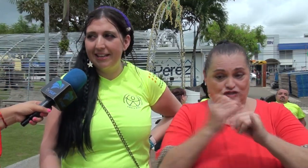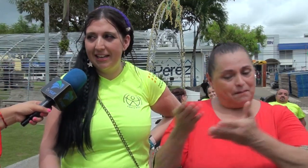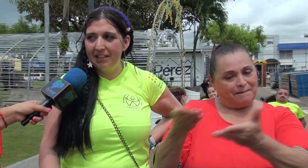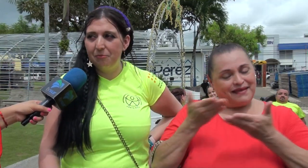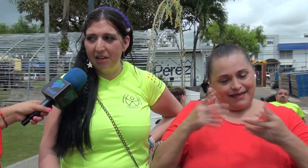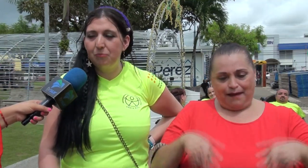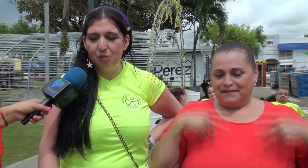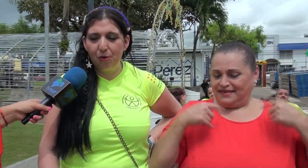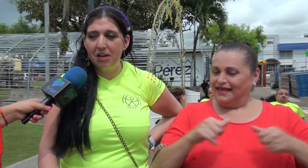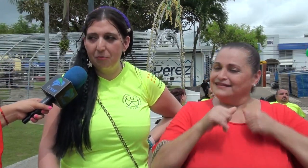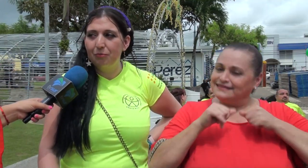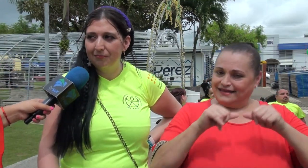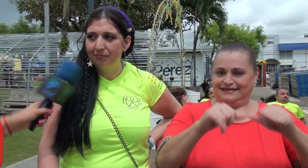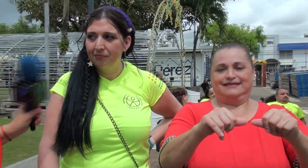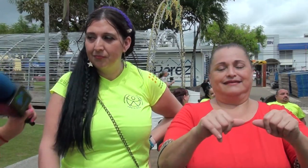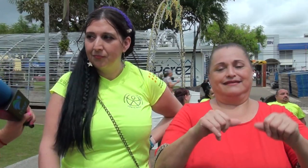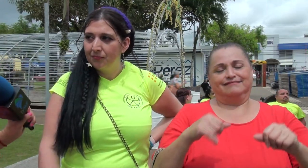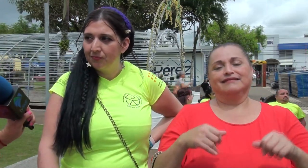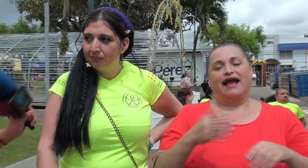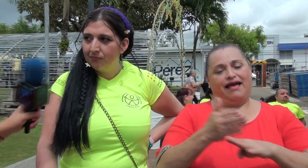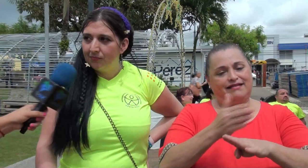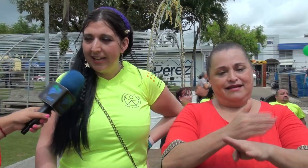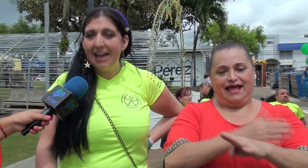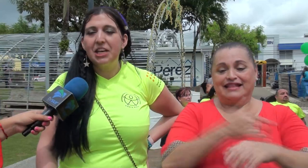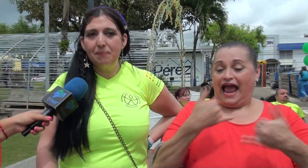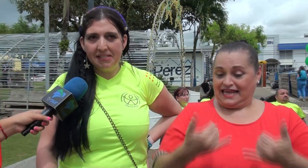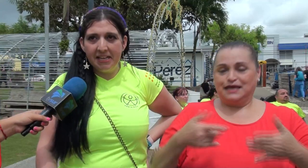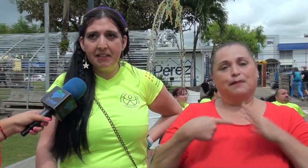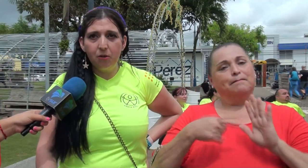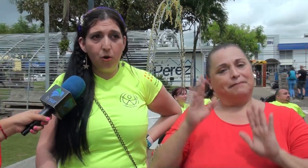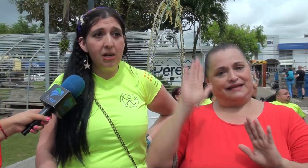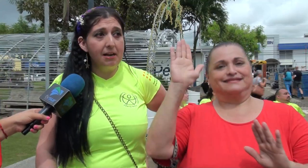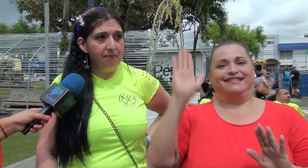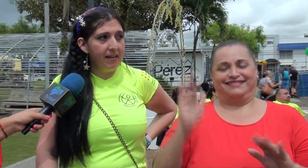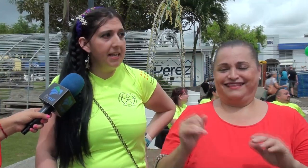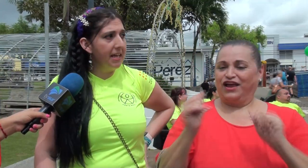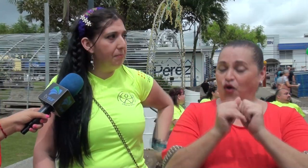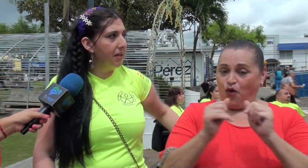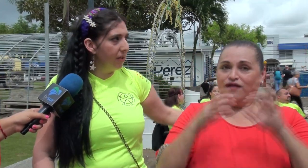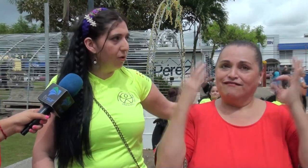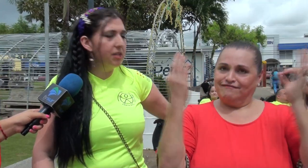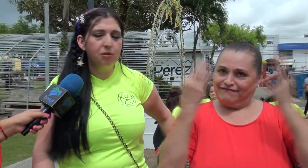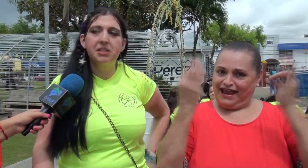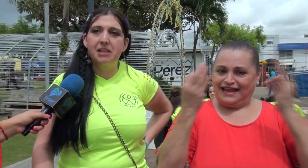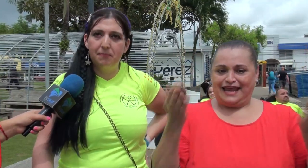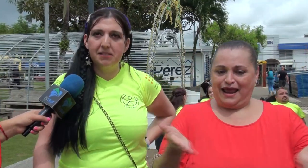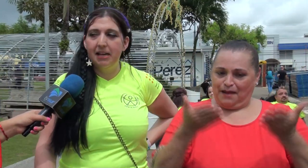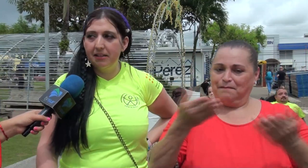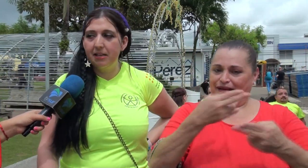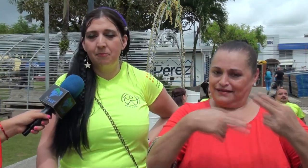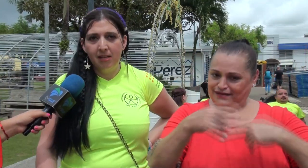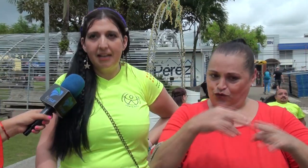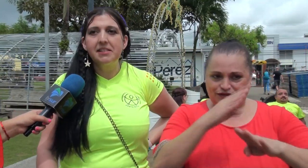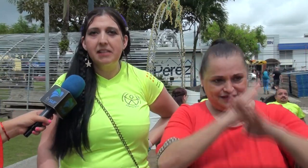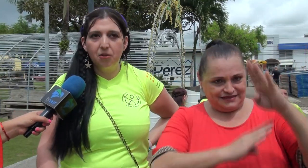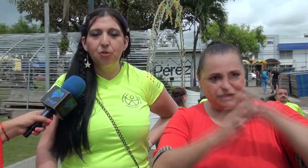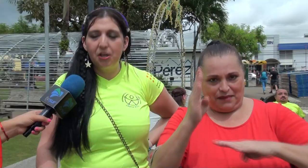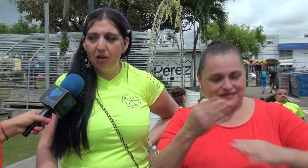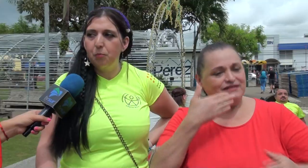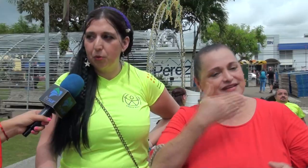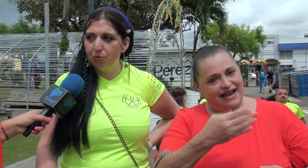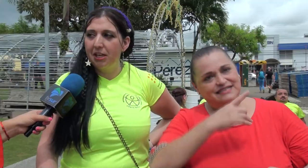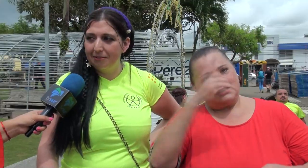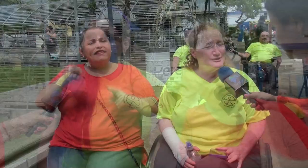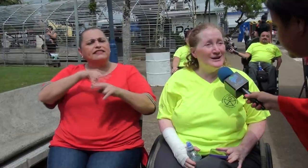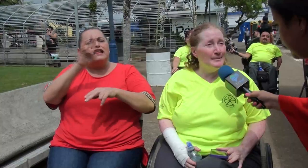para seguir adelante, me da mucho ánimo. ¿Y aquí siendo presente? Aquí presente con la Feria de Emprendedores con Discapacidad, que gracias a Dios